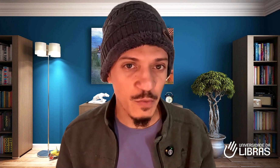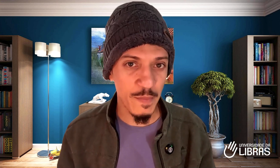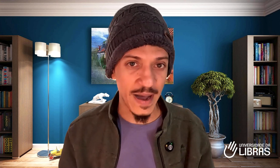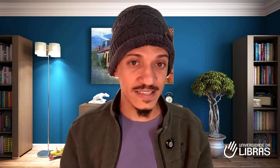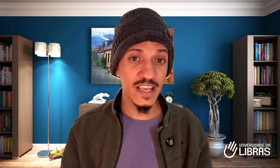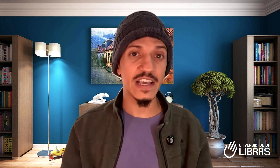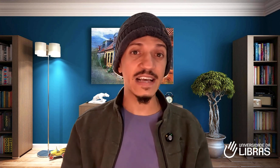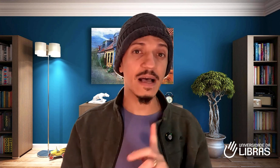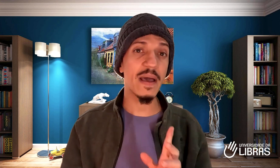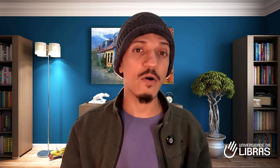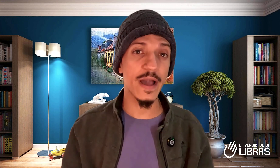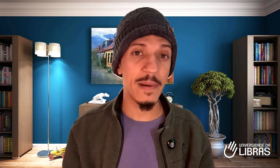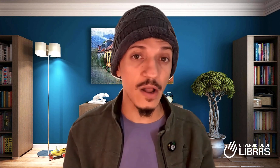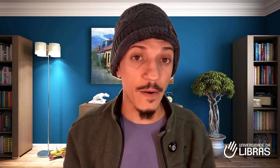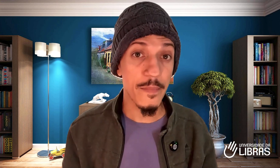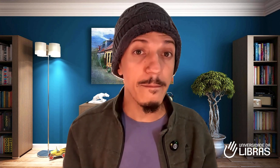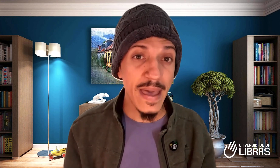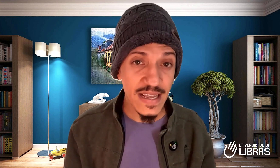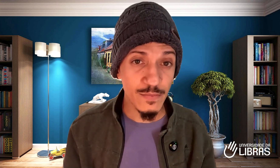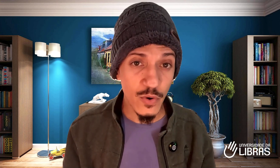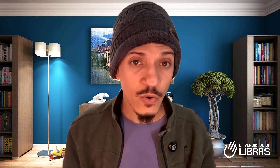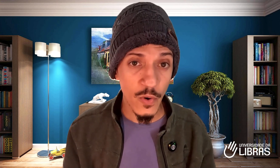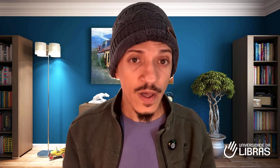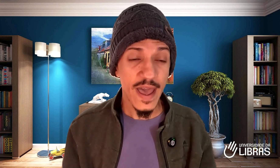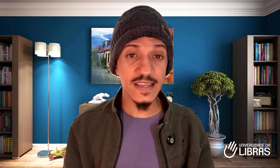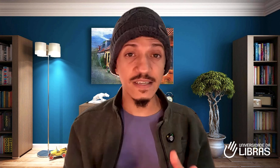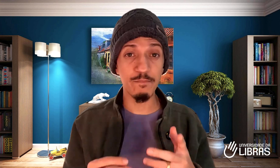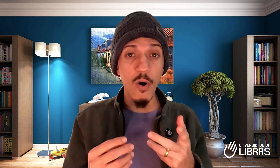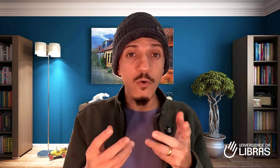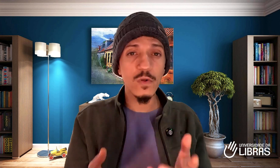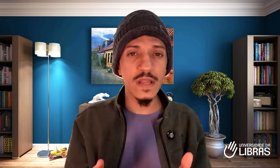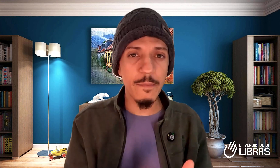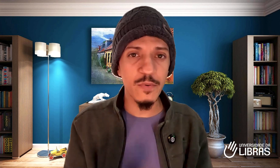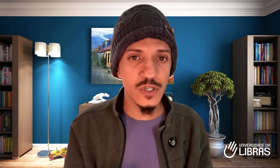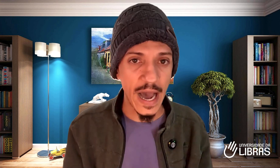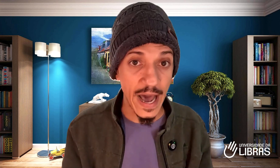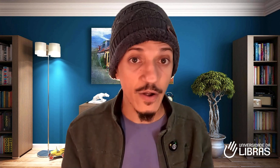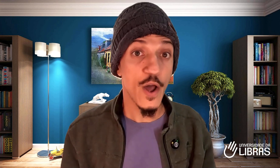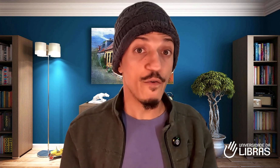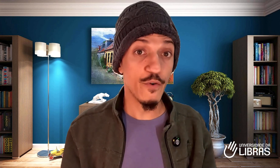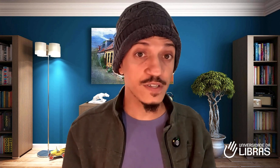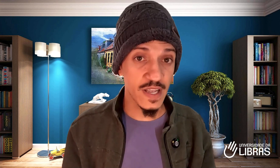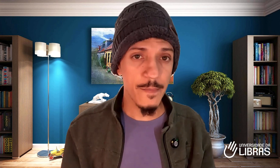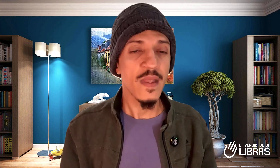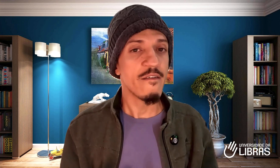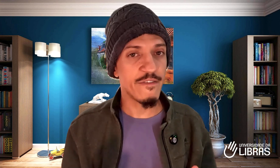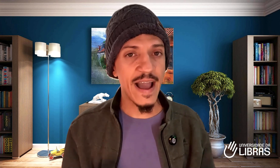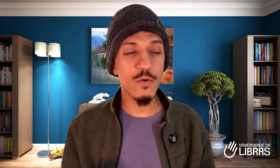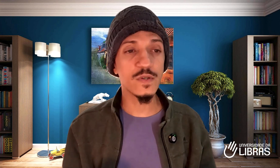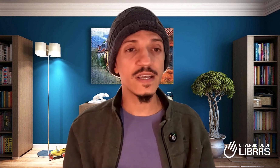mais. E, quer saber qual que é a melhor? Mesmo com esse pouco tempo diário, você vai conseguir